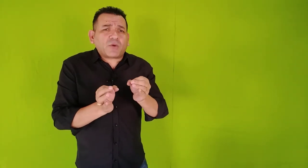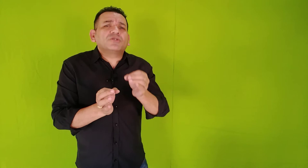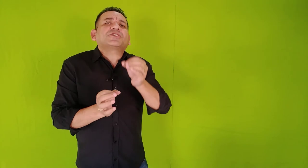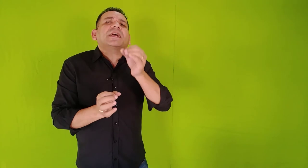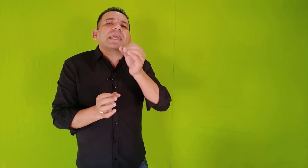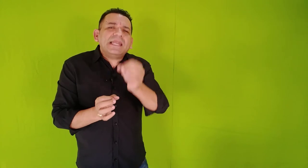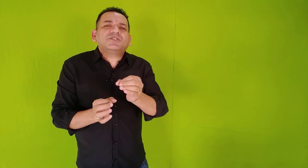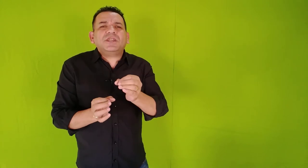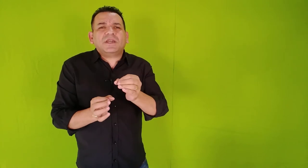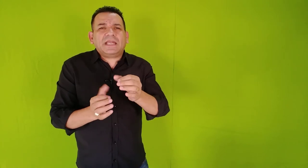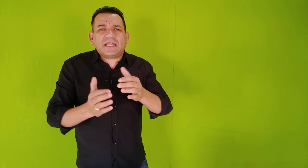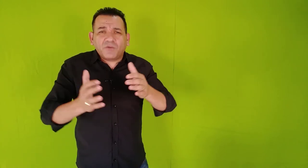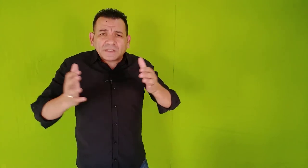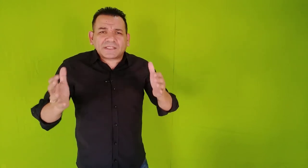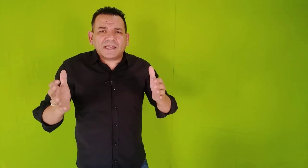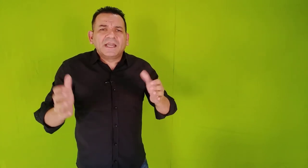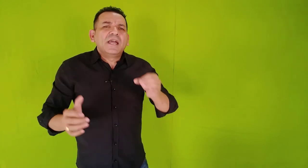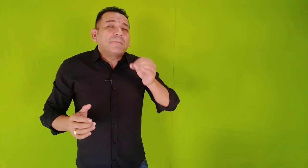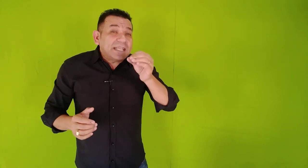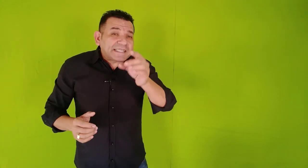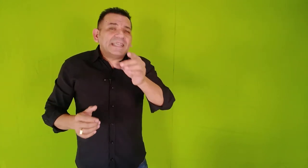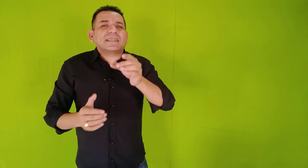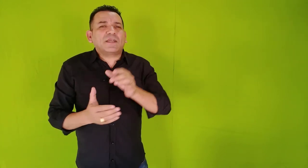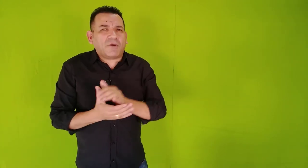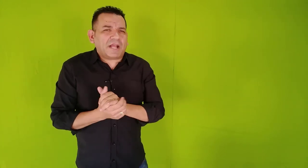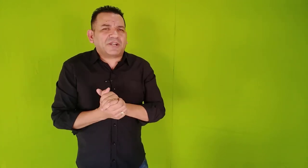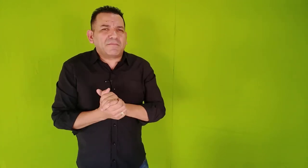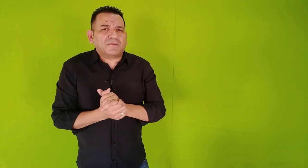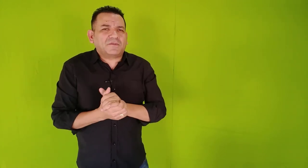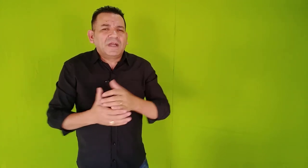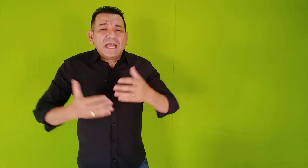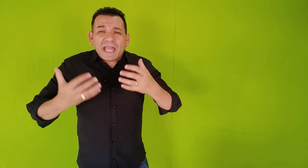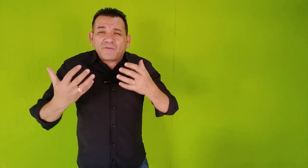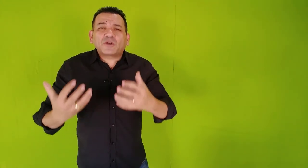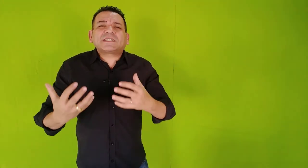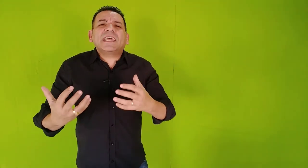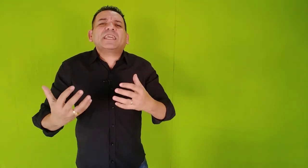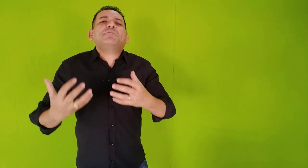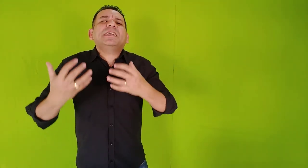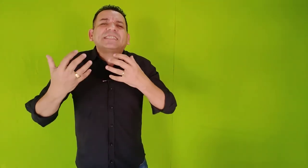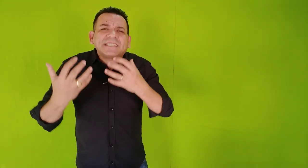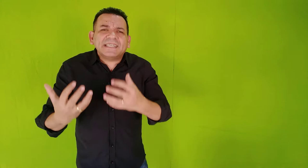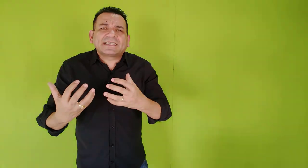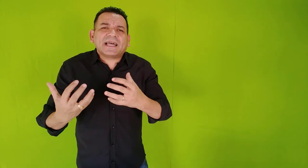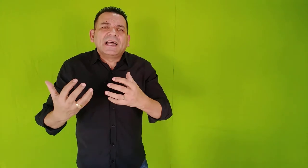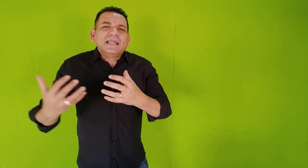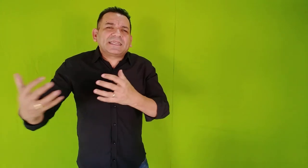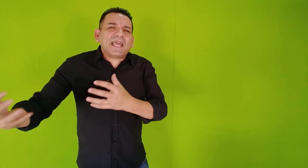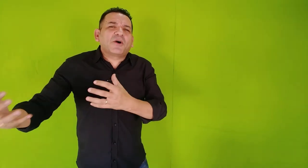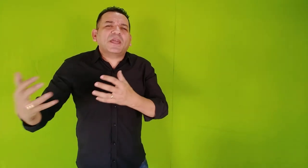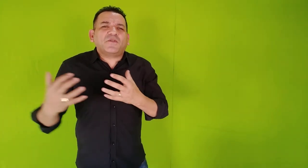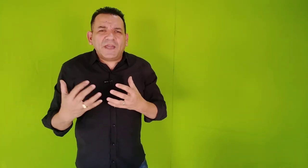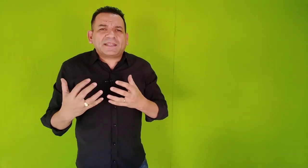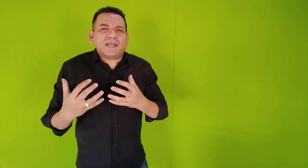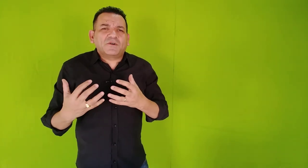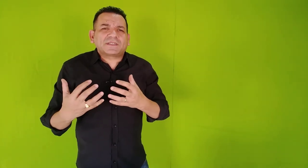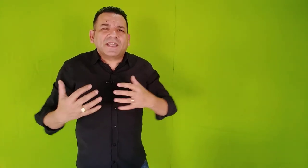quando chega aquele dia em que você precisa de encorajamento, é você que precisa de que alguém venha até você